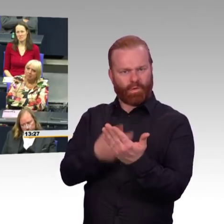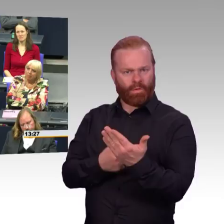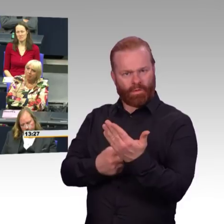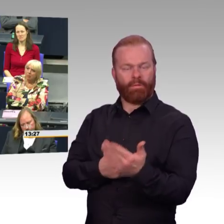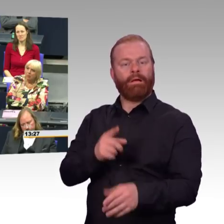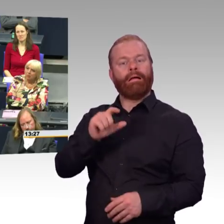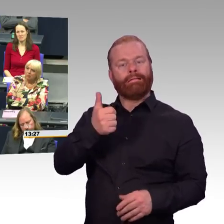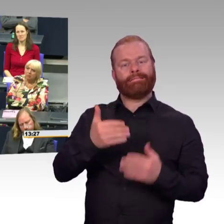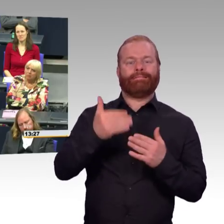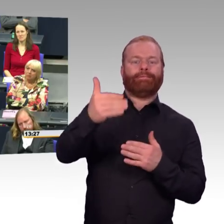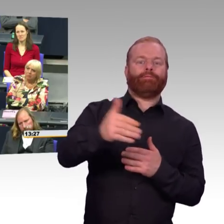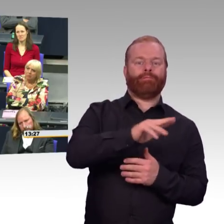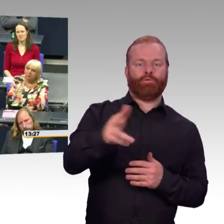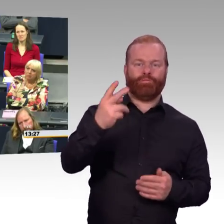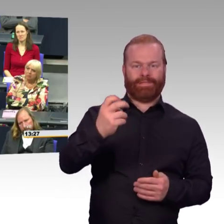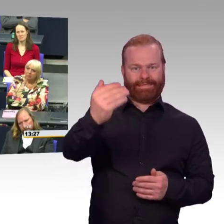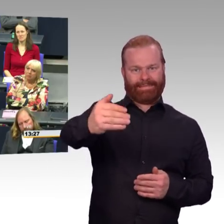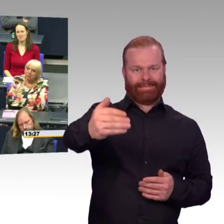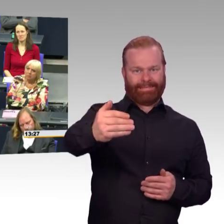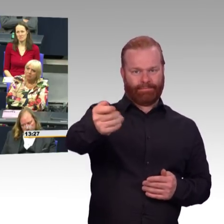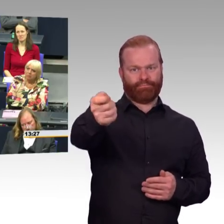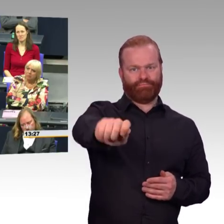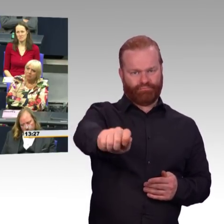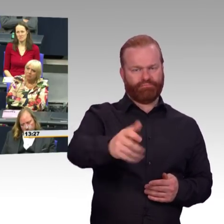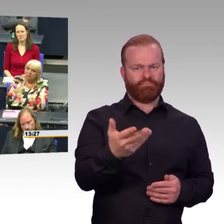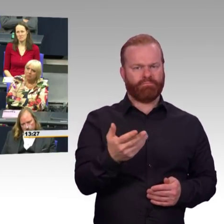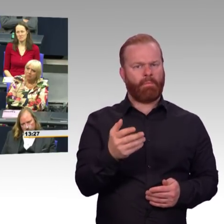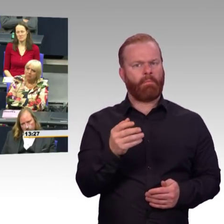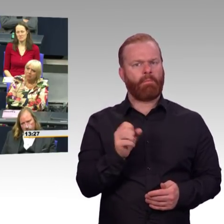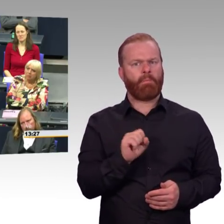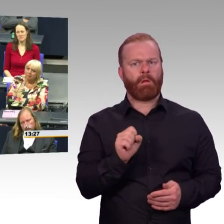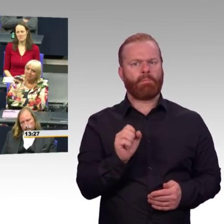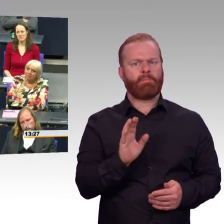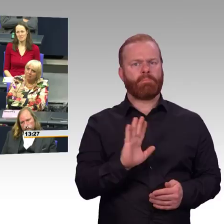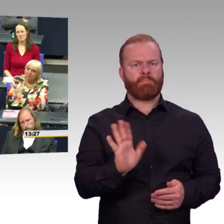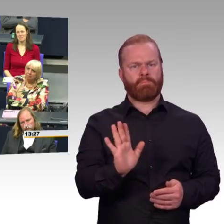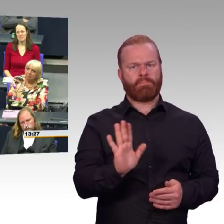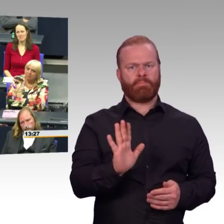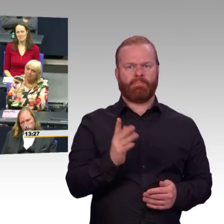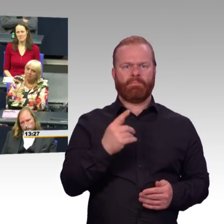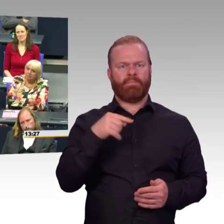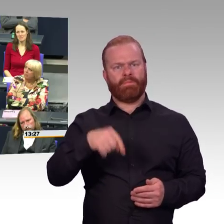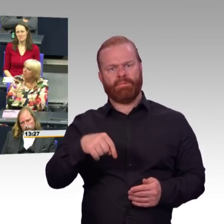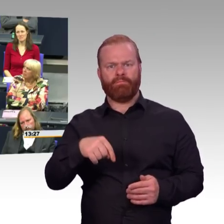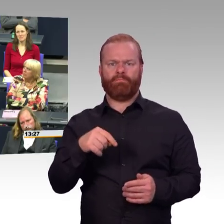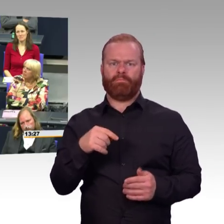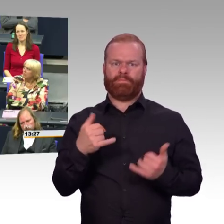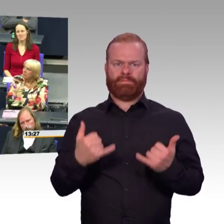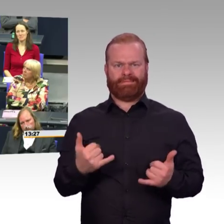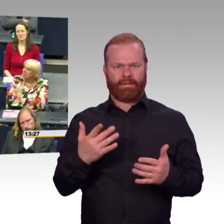schalten drei Gigawatt Braunkohle und vier Gigawatt Steinkohle ab. Und alles andere wird in einer Verordnung, was auch immer, geregelt,